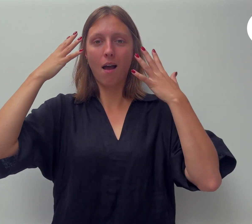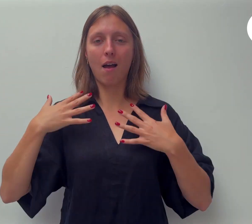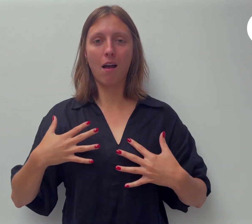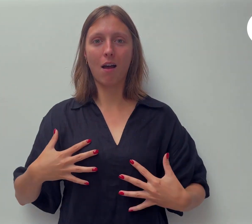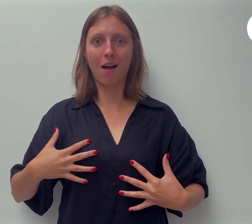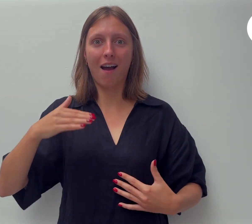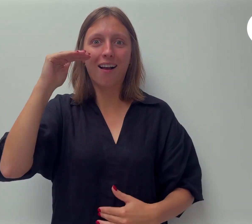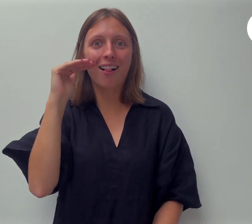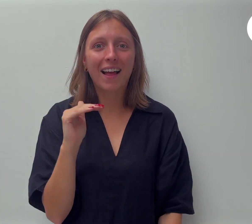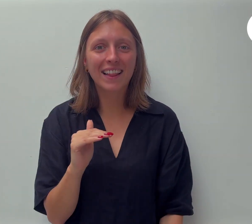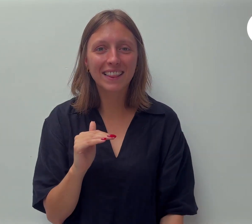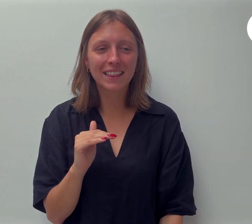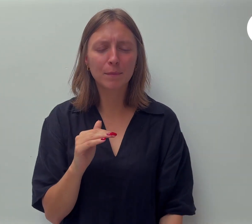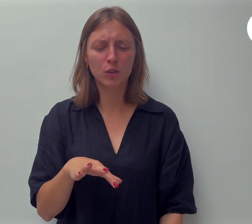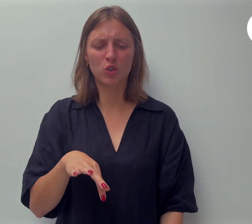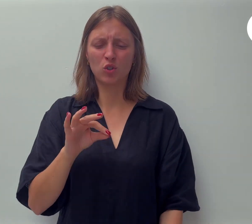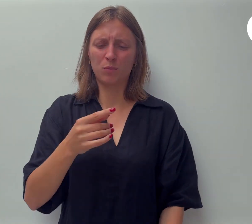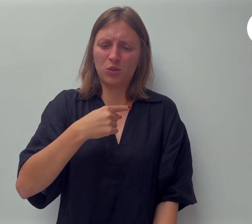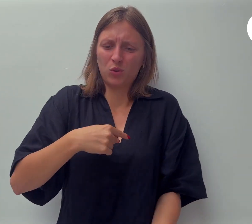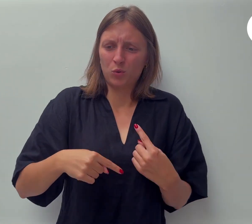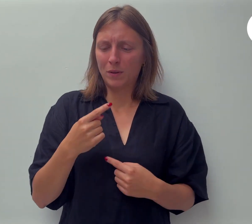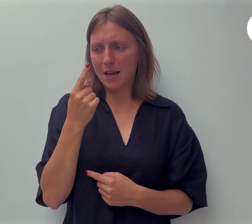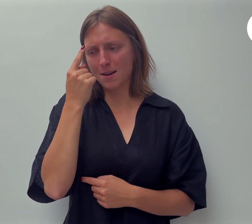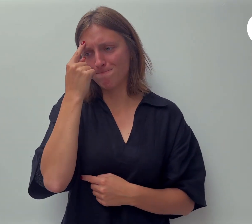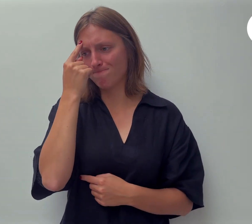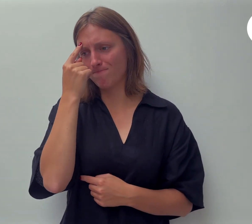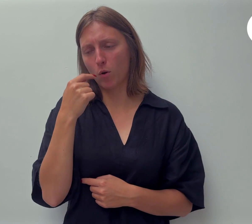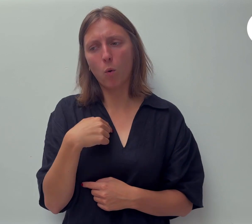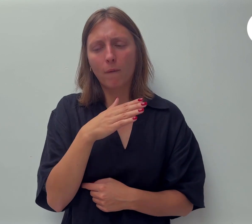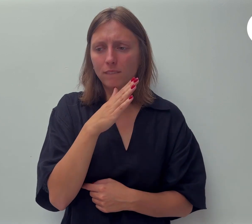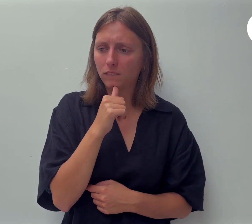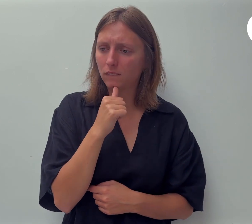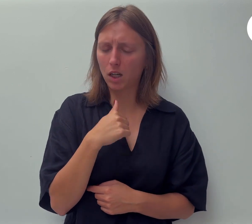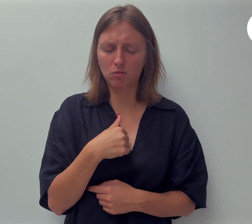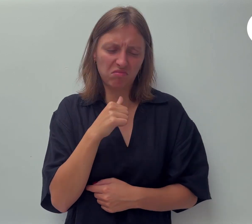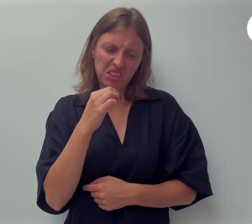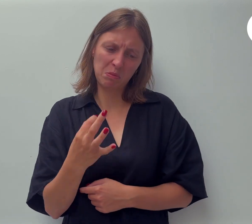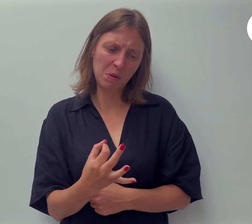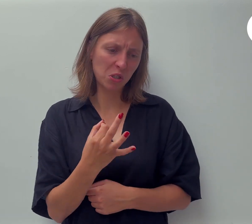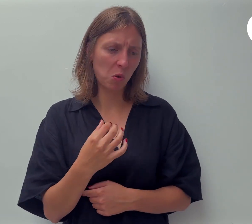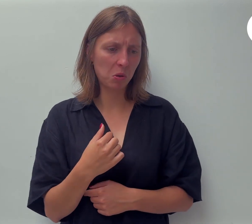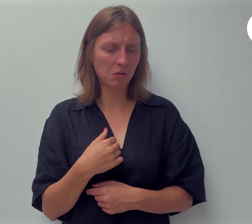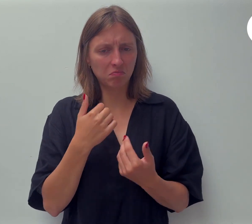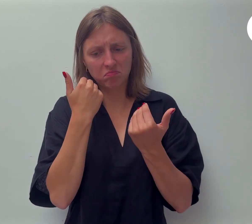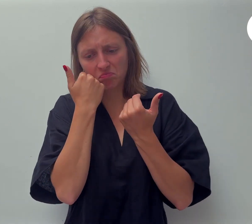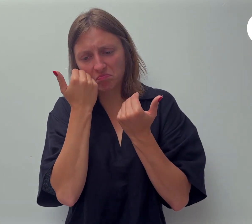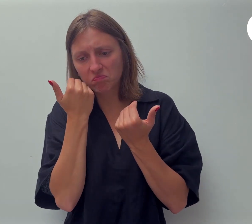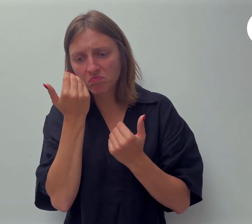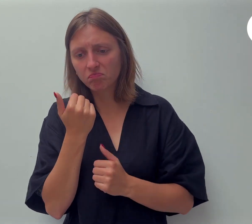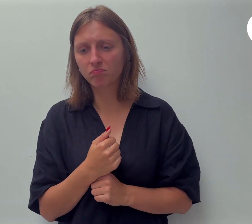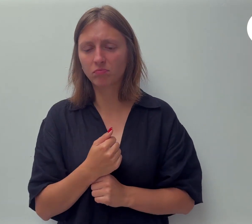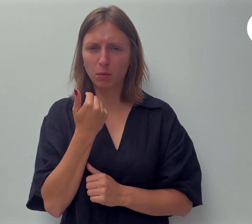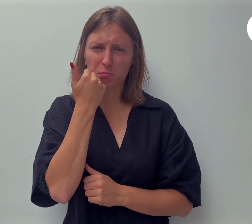dat we iets niet kunnen omdat we ons niet bijzonder voelen of uit schaamte verlegenheid angst.